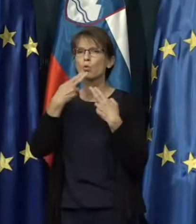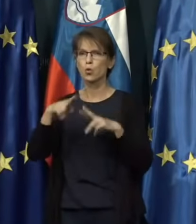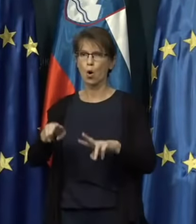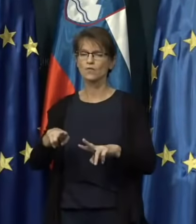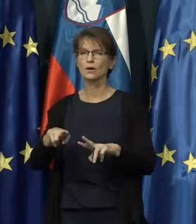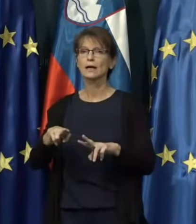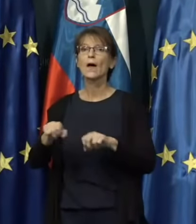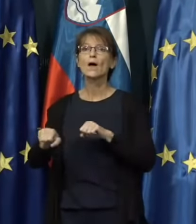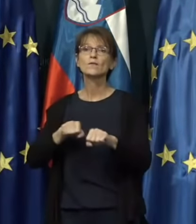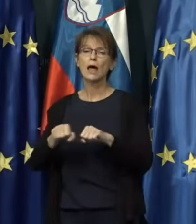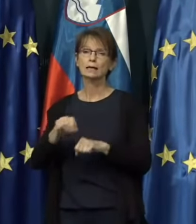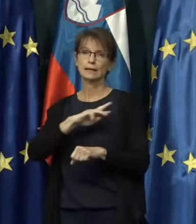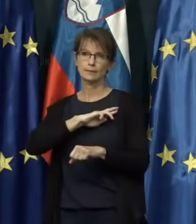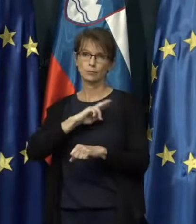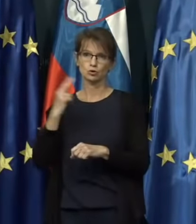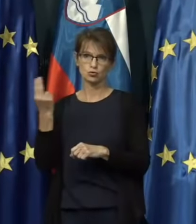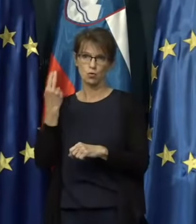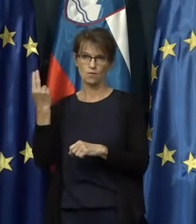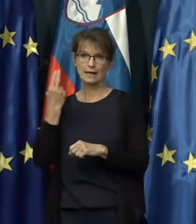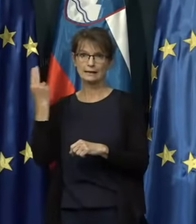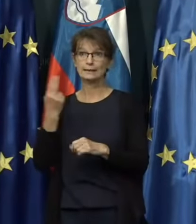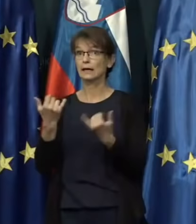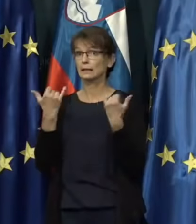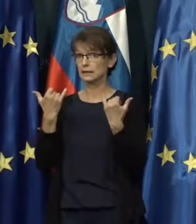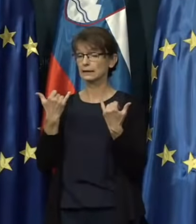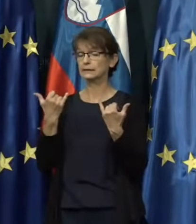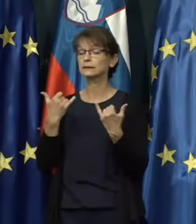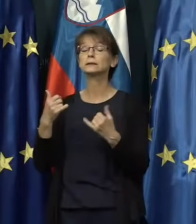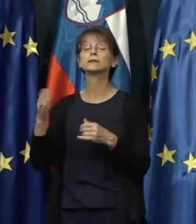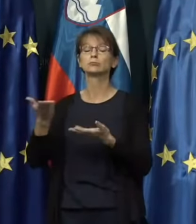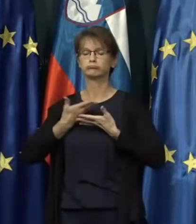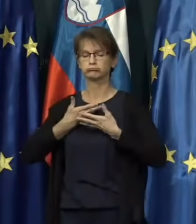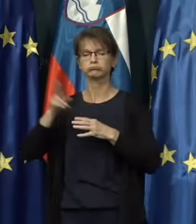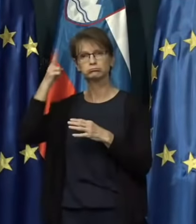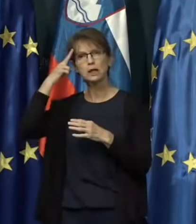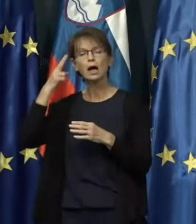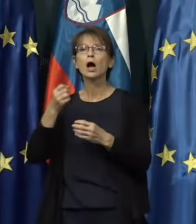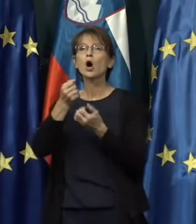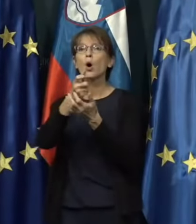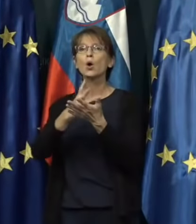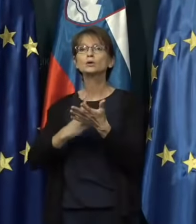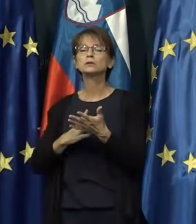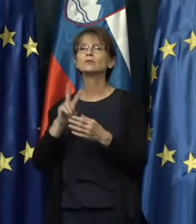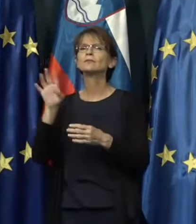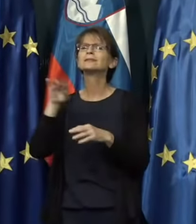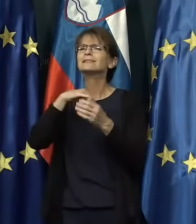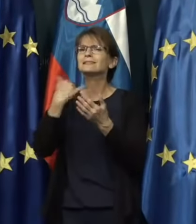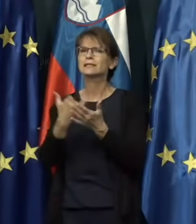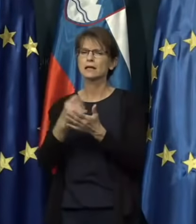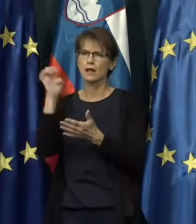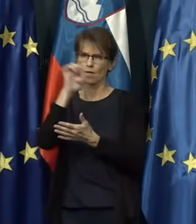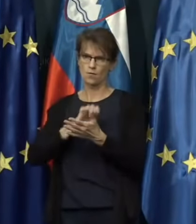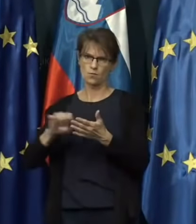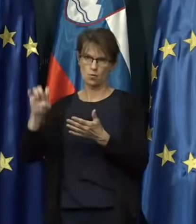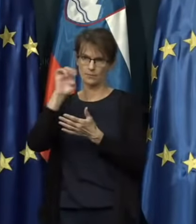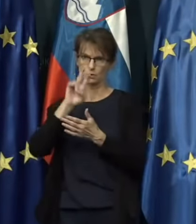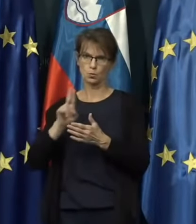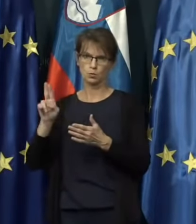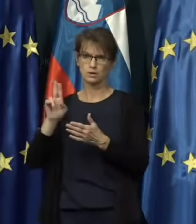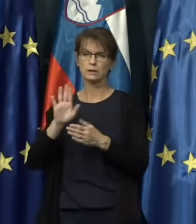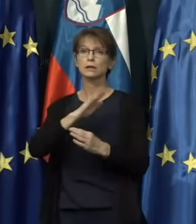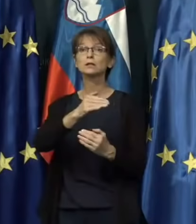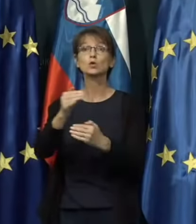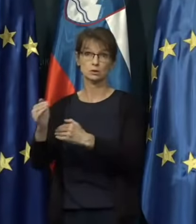Vlada Republike Slovenije se je danes se znanila z oceno tudi v celotni Evropski uniji, v njeni soseščini,